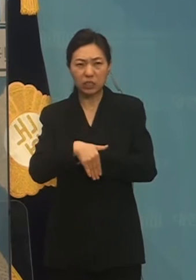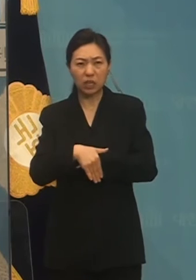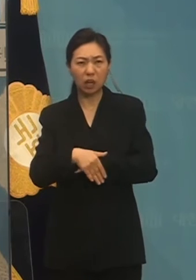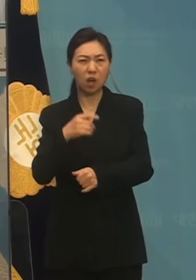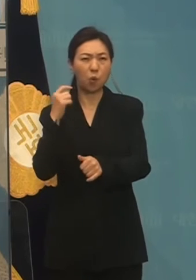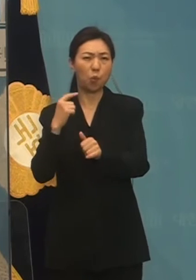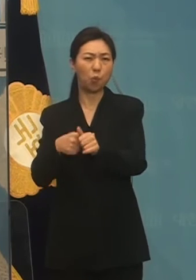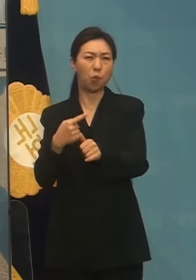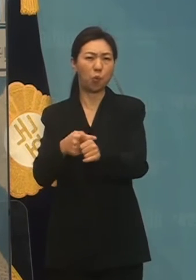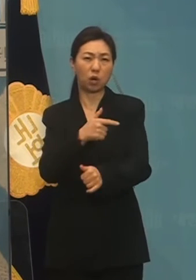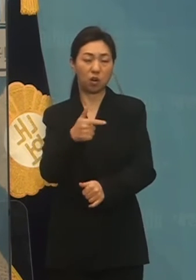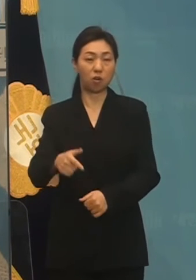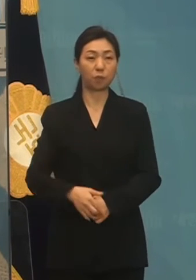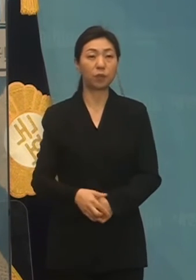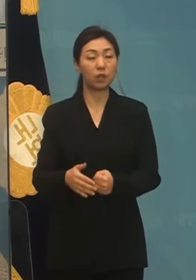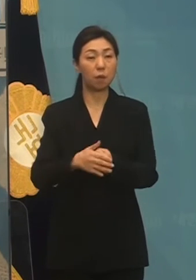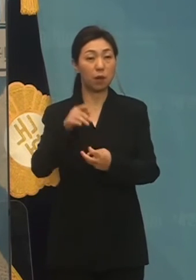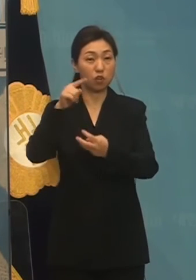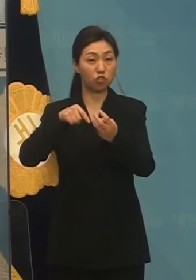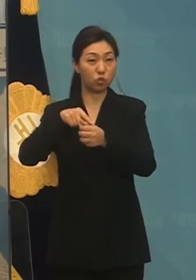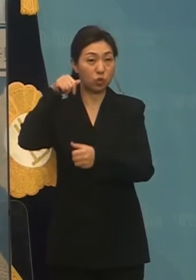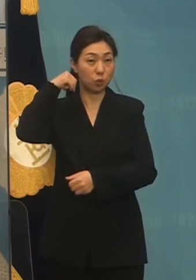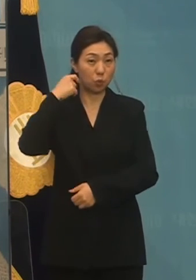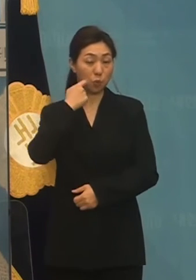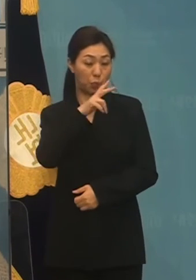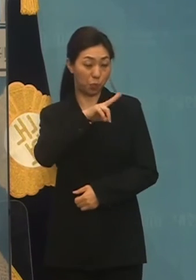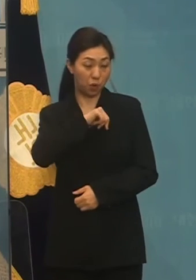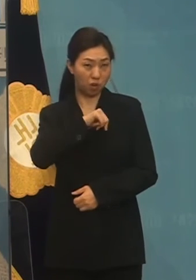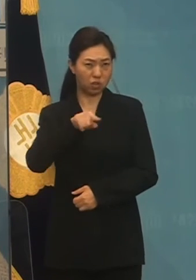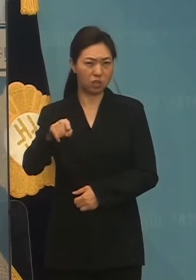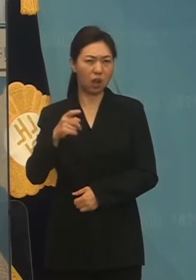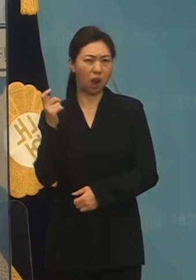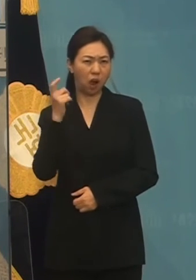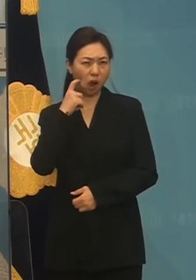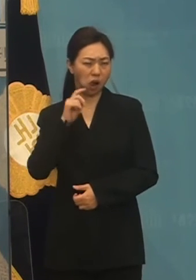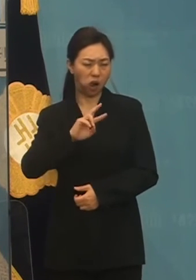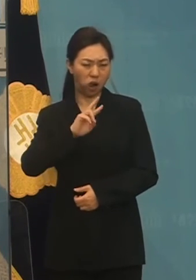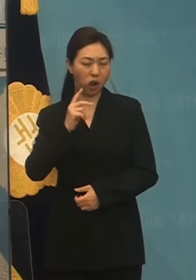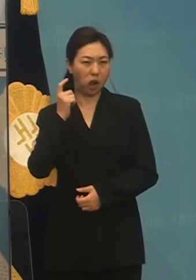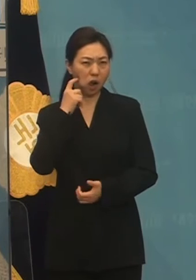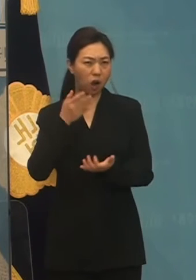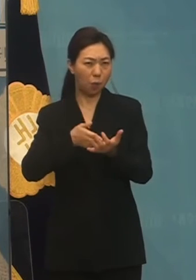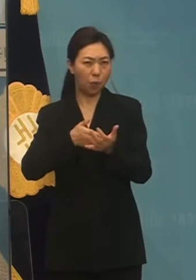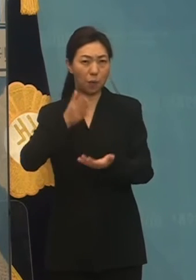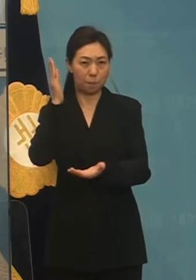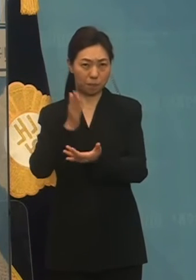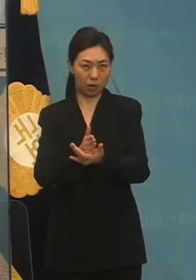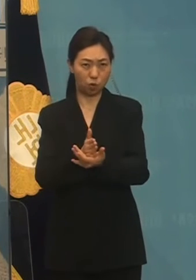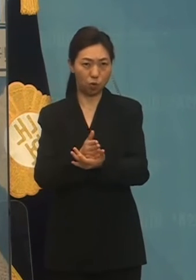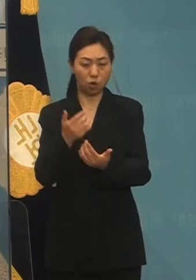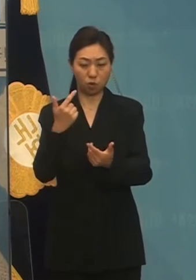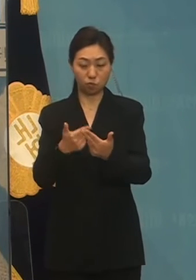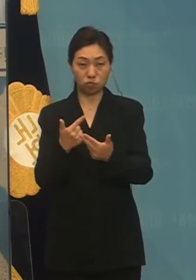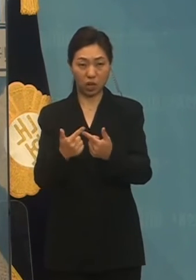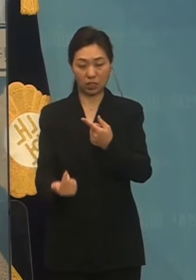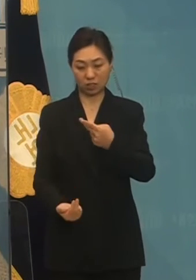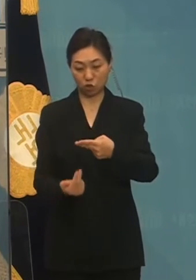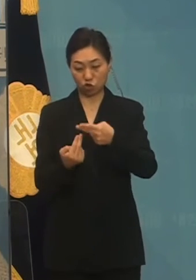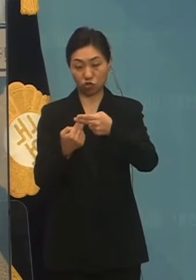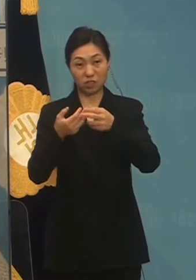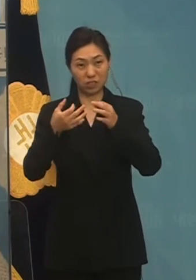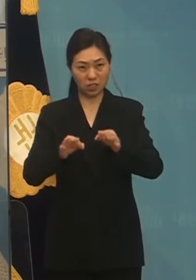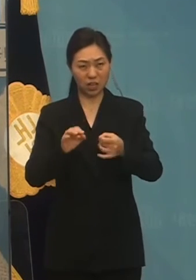의원은 즉각 사실 왜곡을 중단하고 부산저축은행 진상기능에 발복고 다서야 할 것입니다. 이를테로